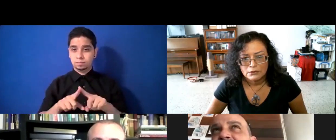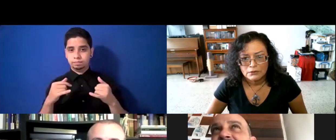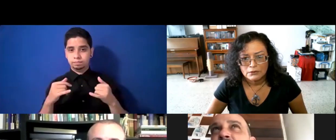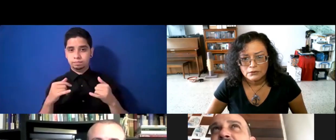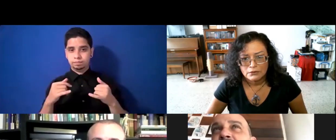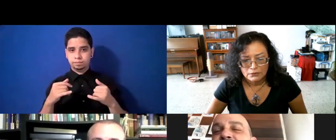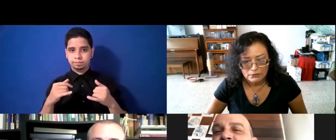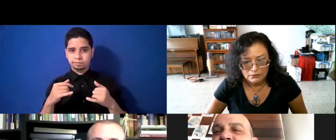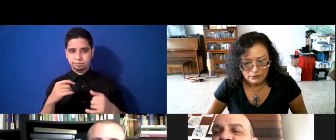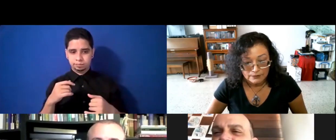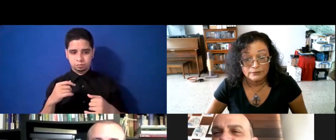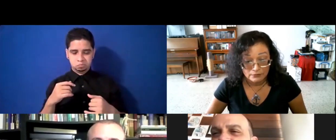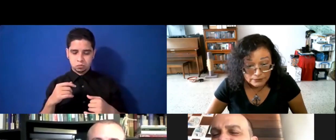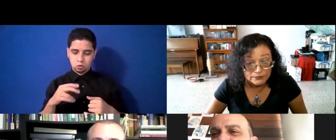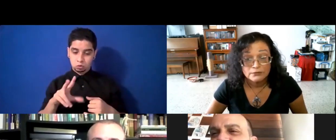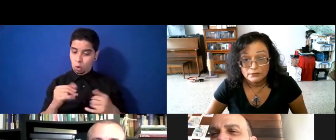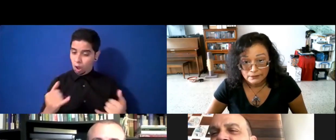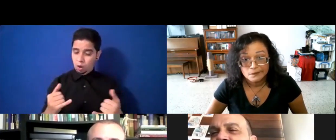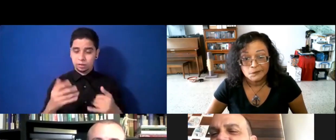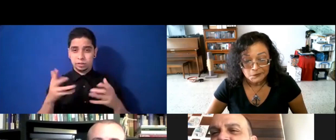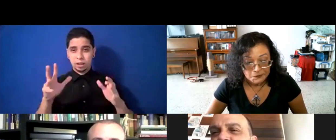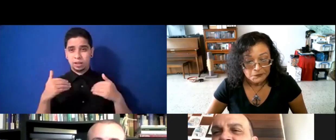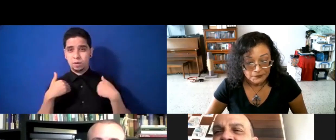hace cuatro años y medio que empezamos con el negocio de comida.